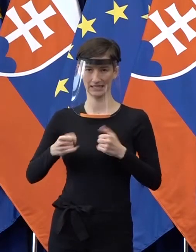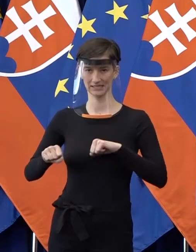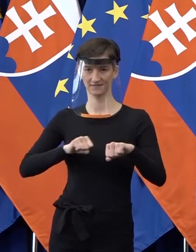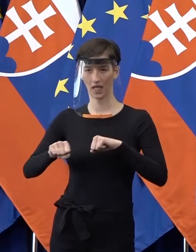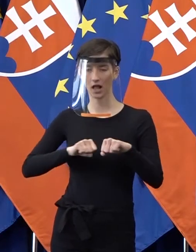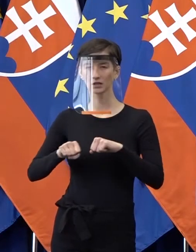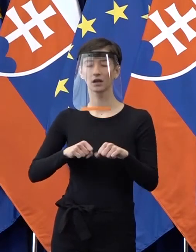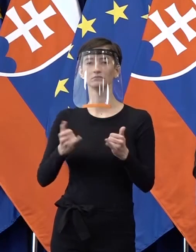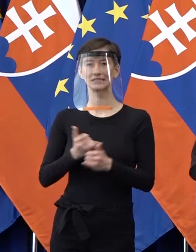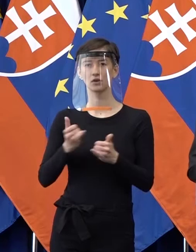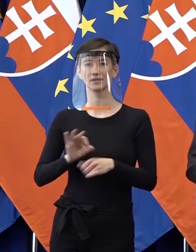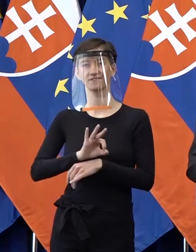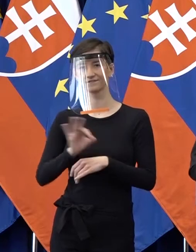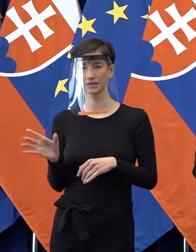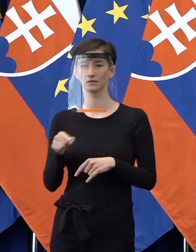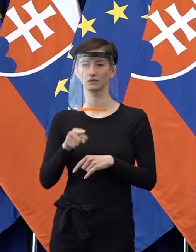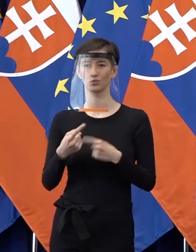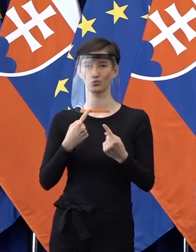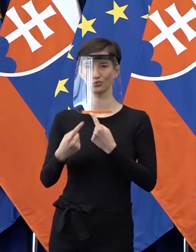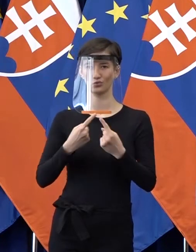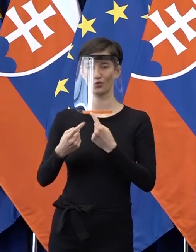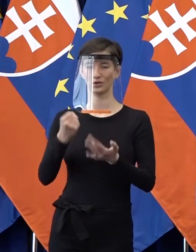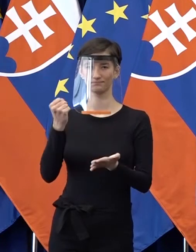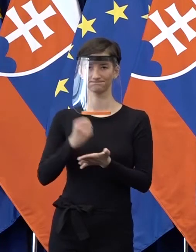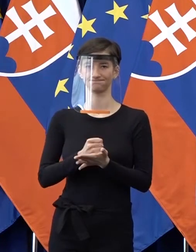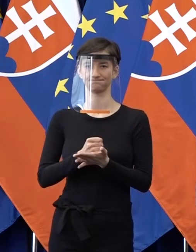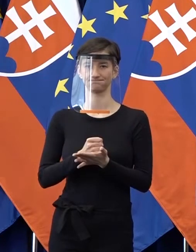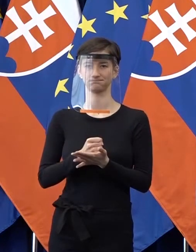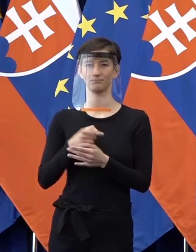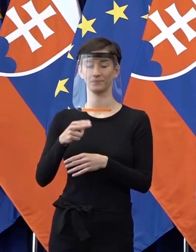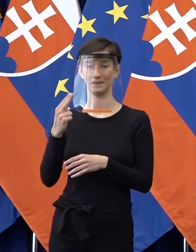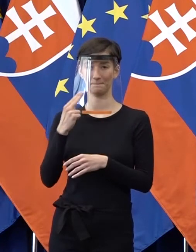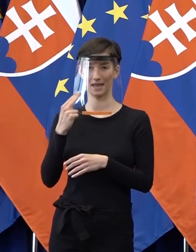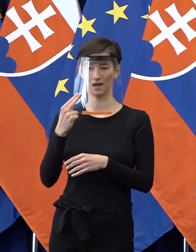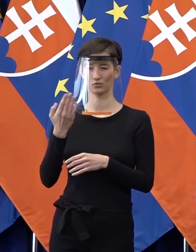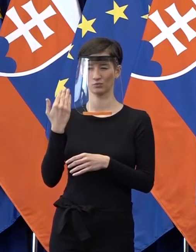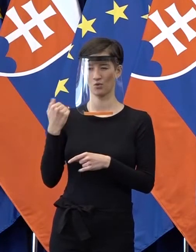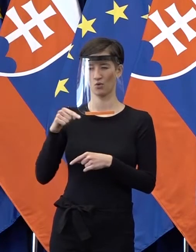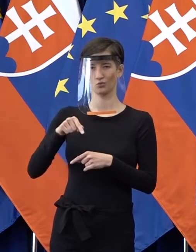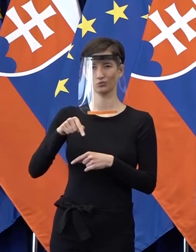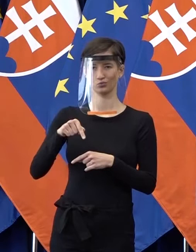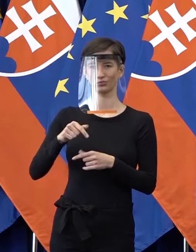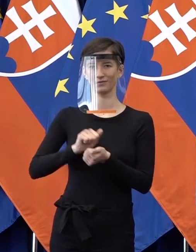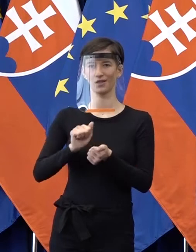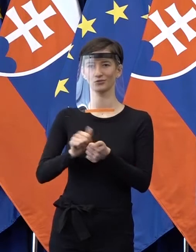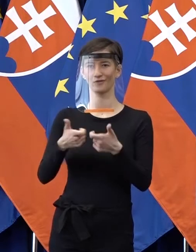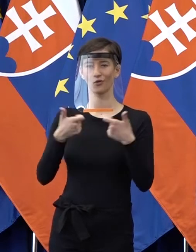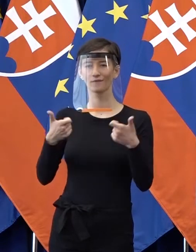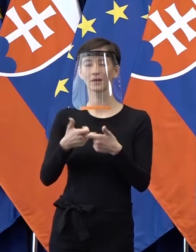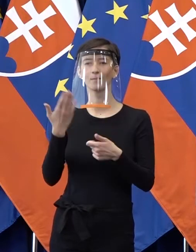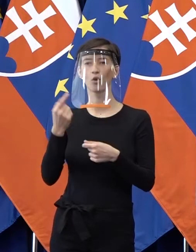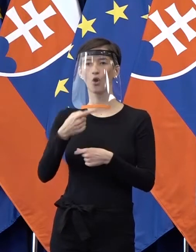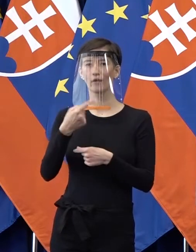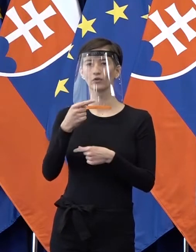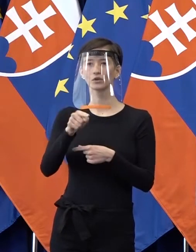dokáže uzatvárať dohody. V piatok sme tu asi vo veľkej skupine spoločne boli, keď sme hovorili o dohode s